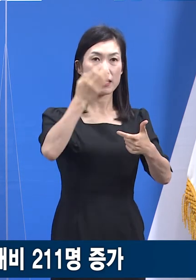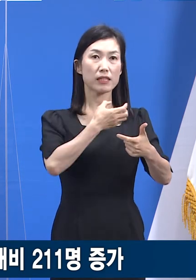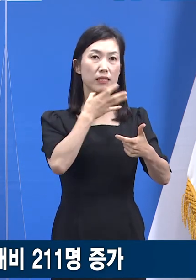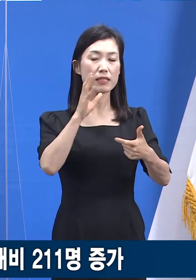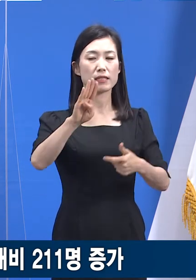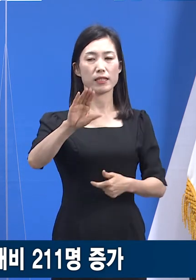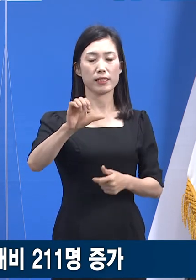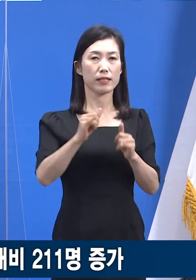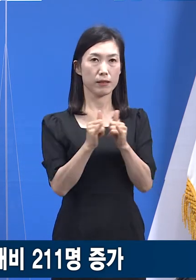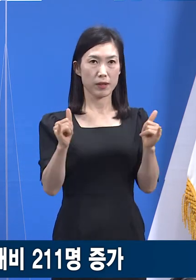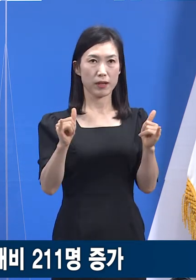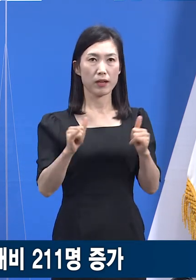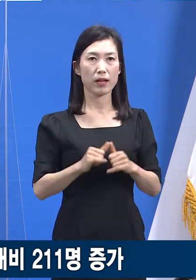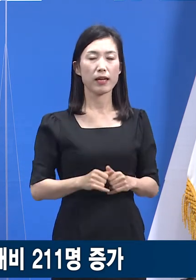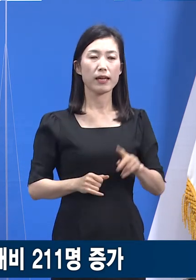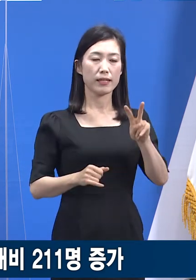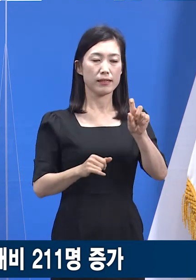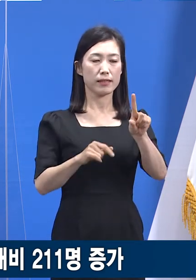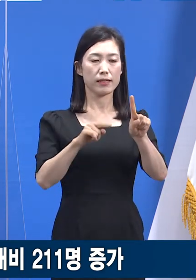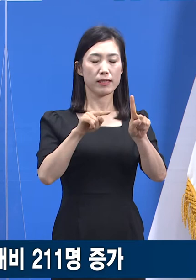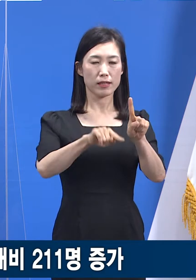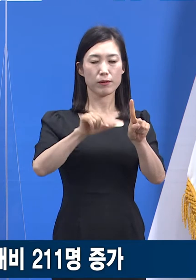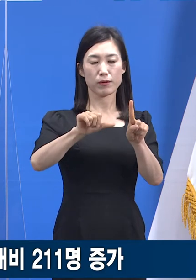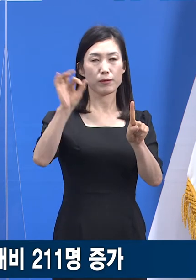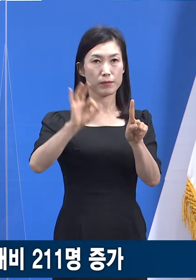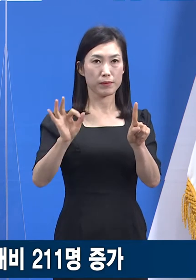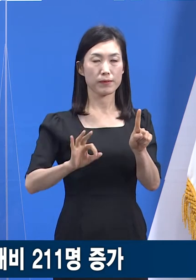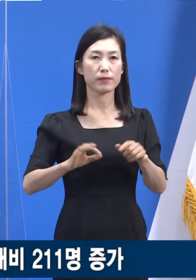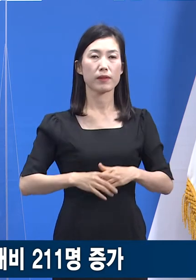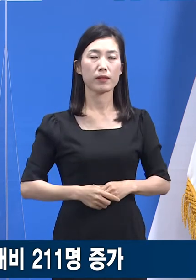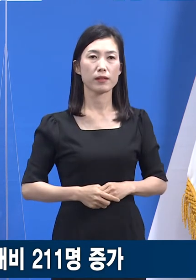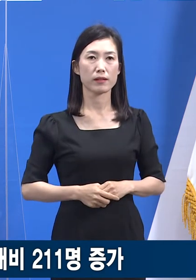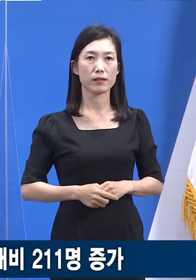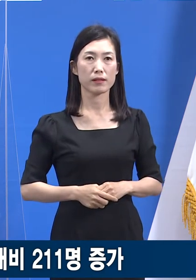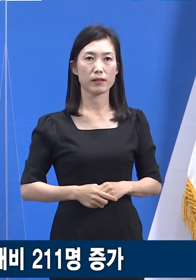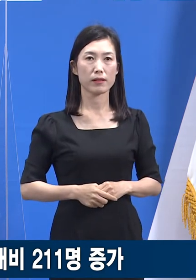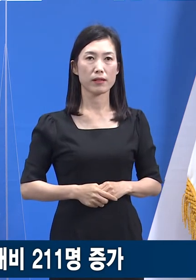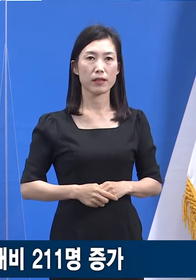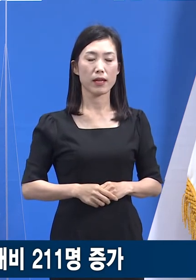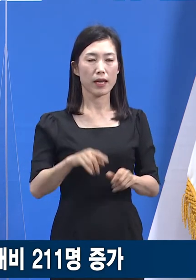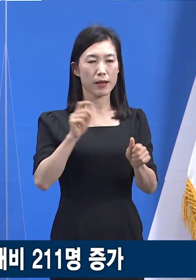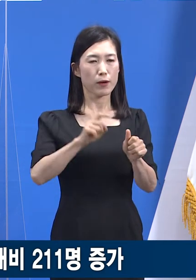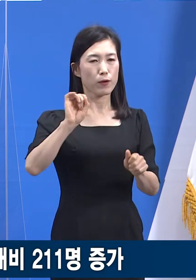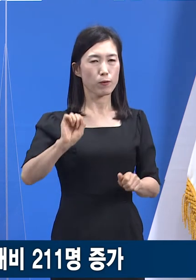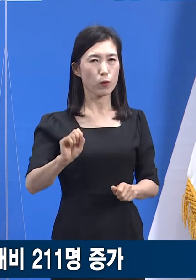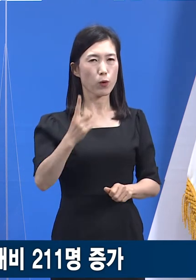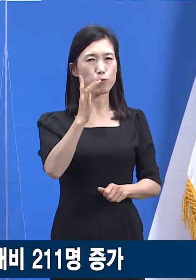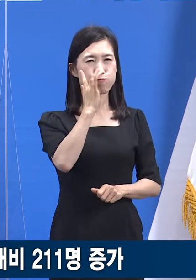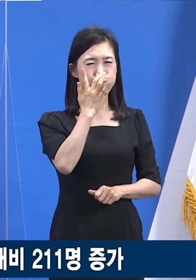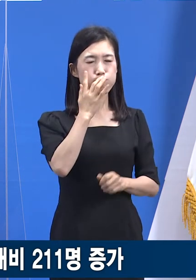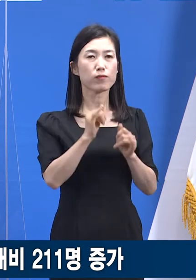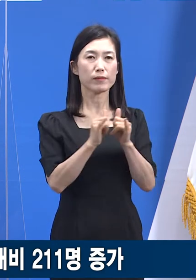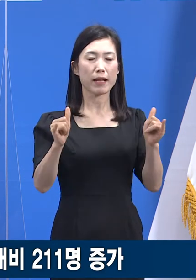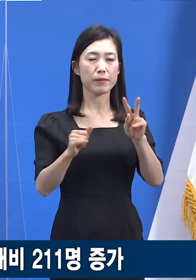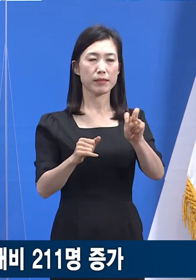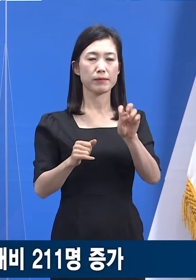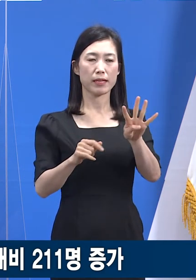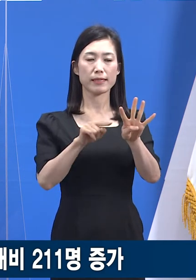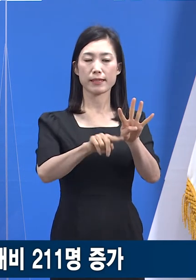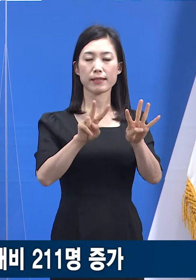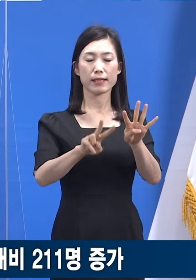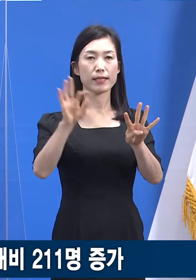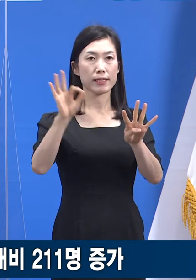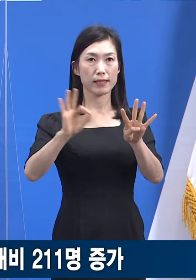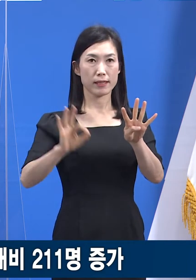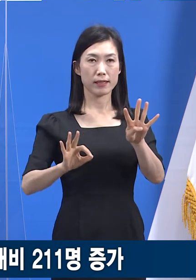45명으로 21.5%를 차지합니다. 감염 경로를 알 수 없는 확진자는 24.2